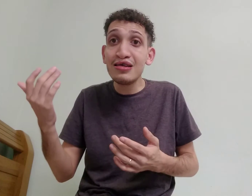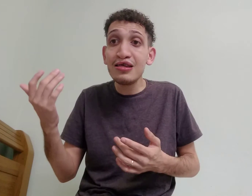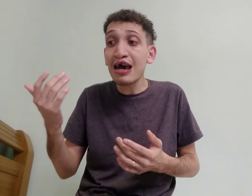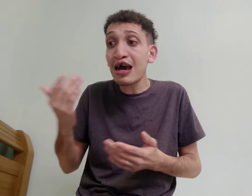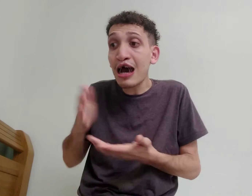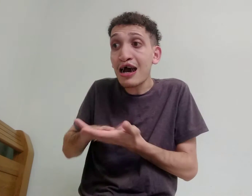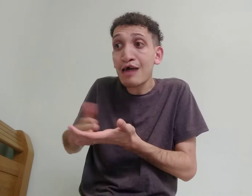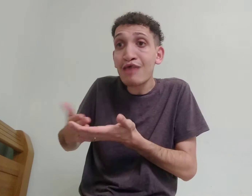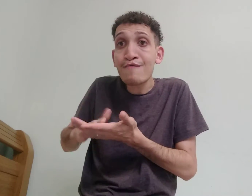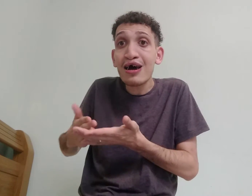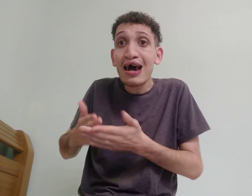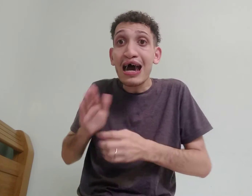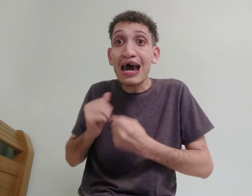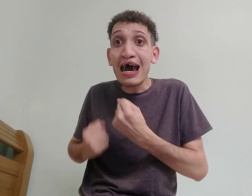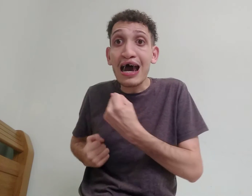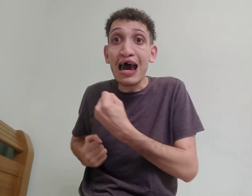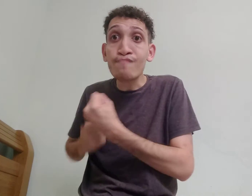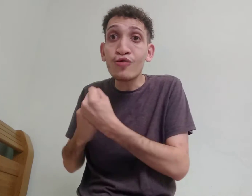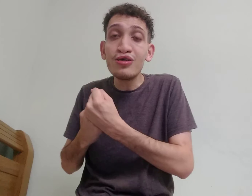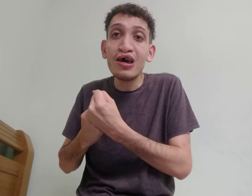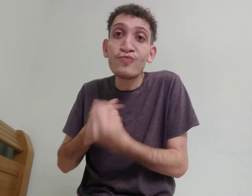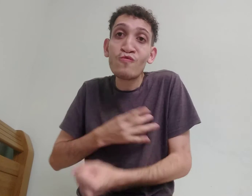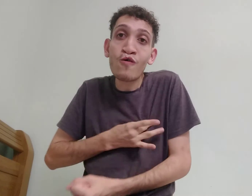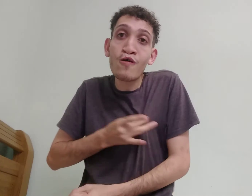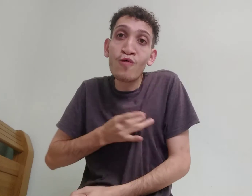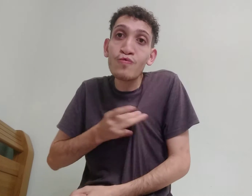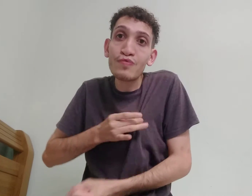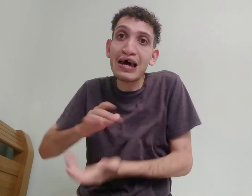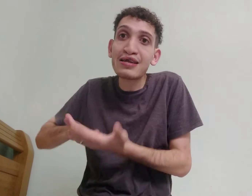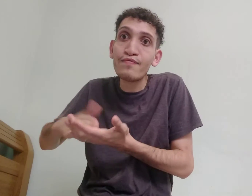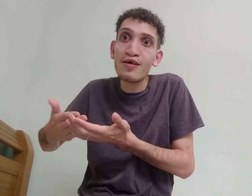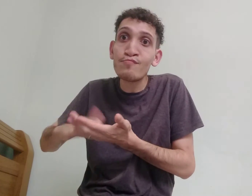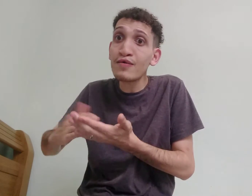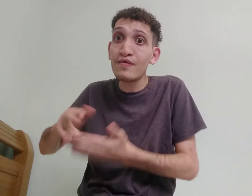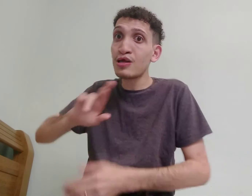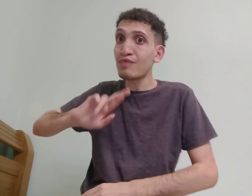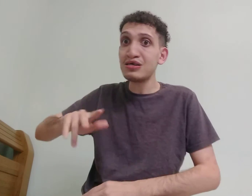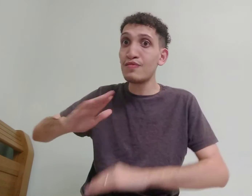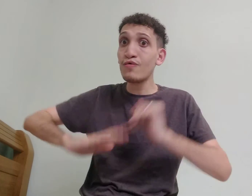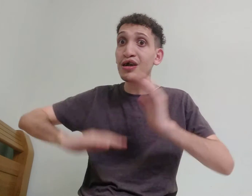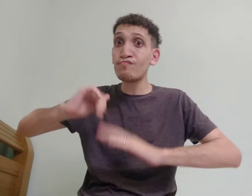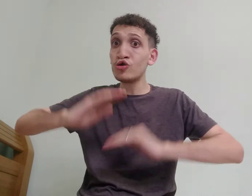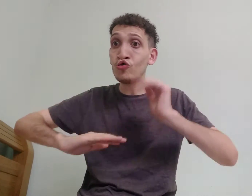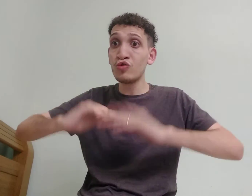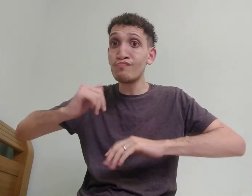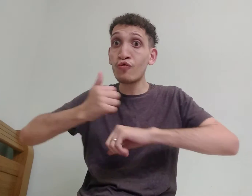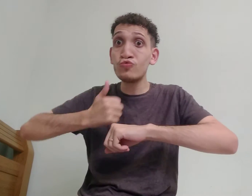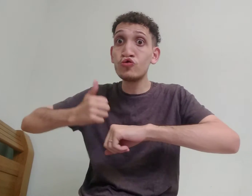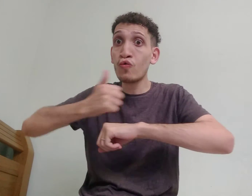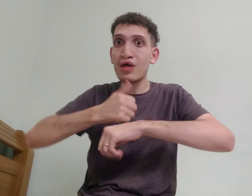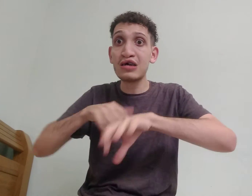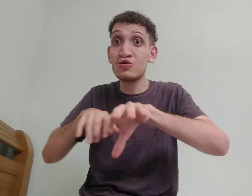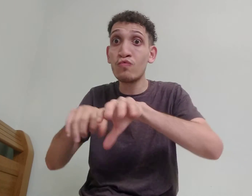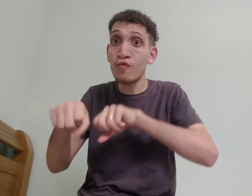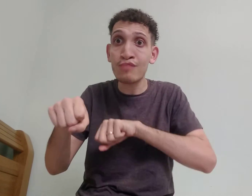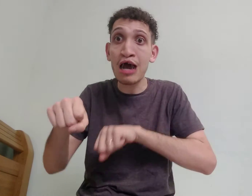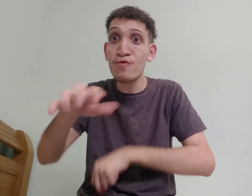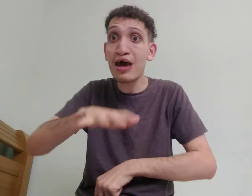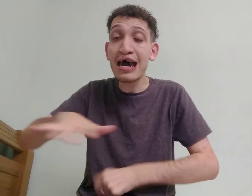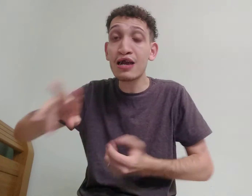acabava apoiando os voluntários e interpretando, mas não eram pessoas profissionais formadas na área